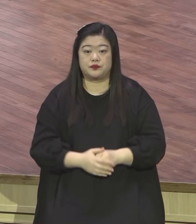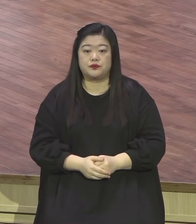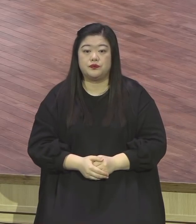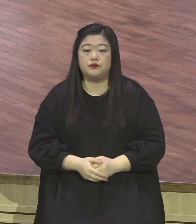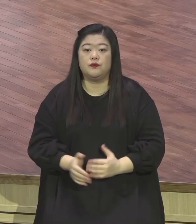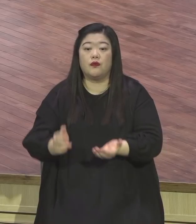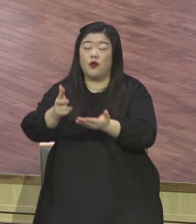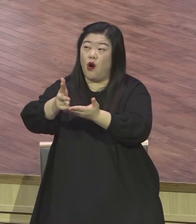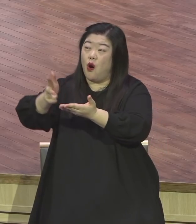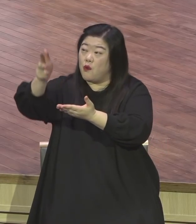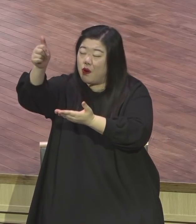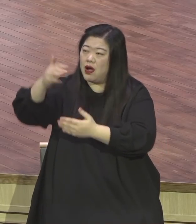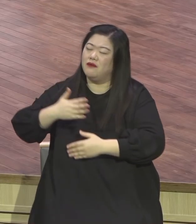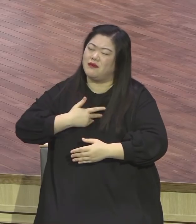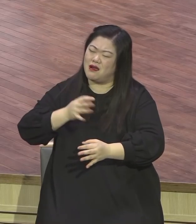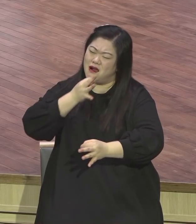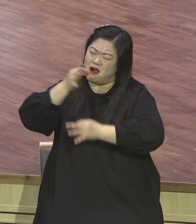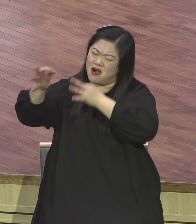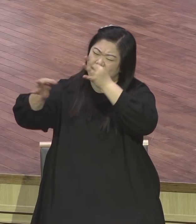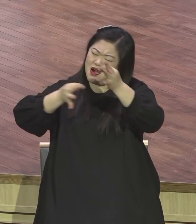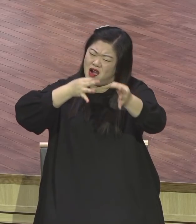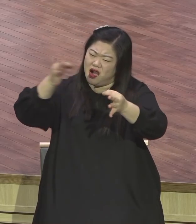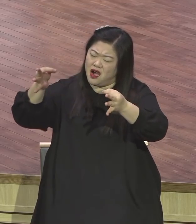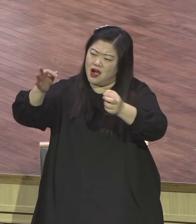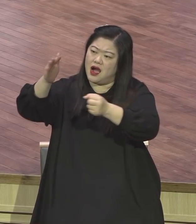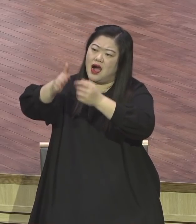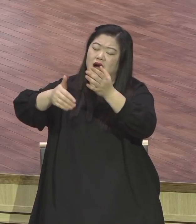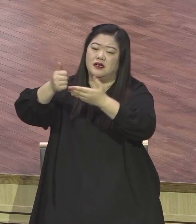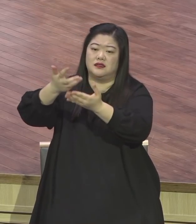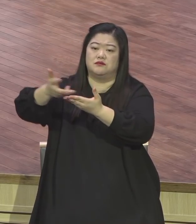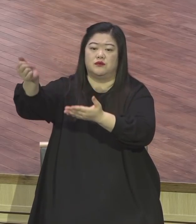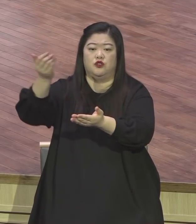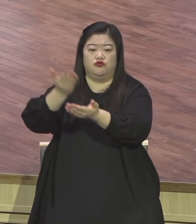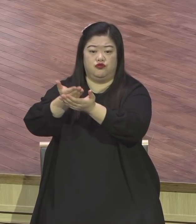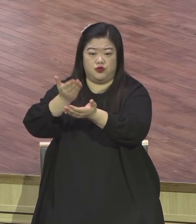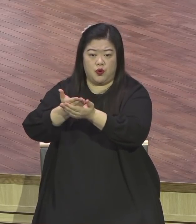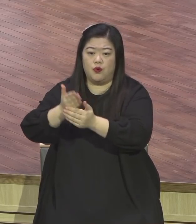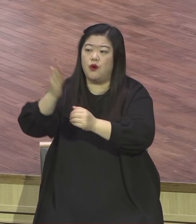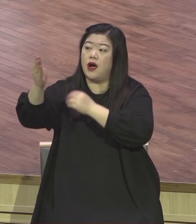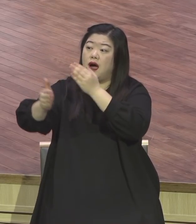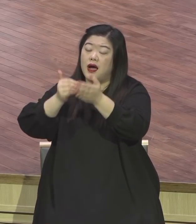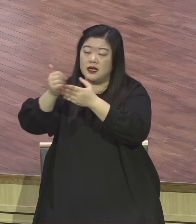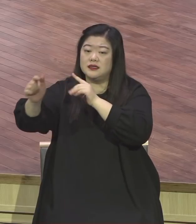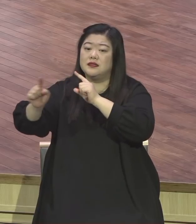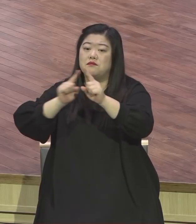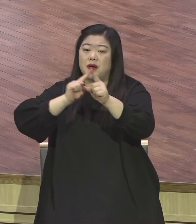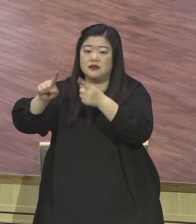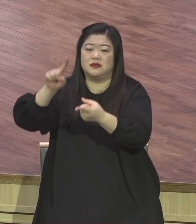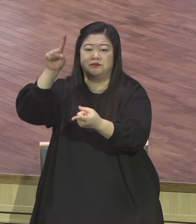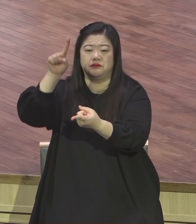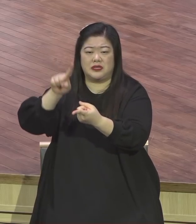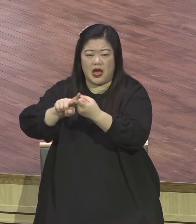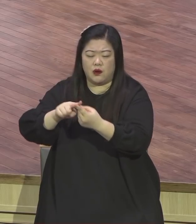지점이 주의 앞에 이르게 하시고 주의 말씀대로 나를 깨닫게 하소서